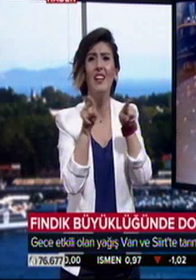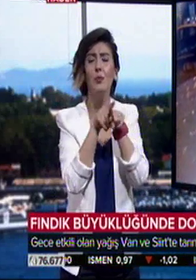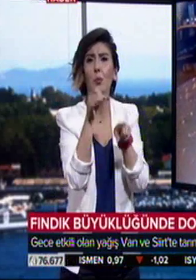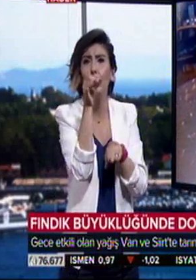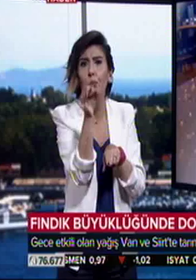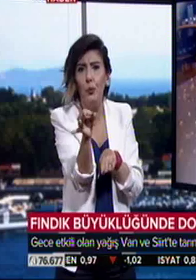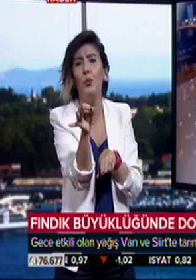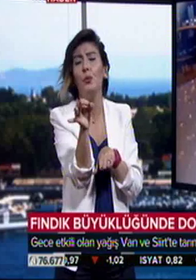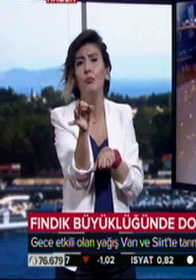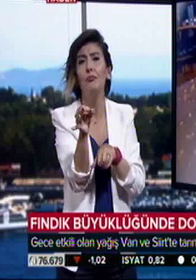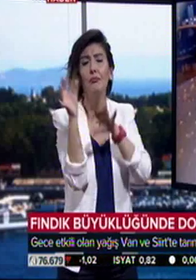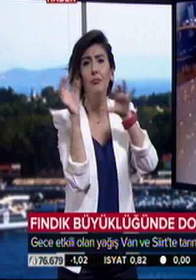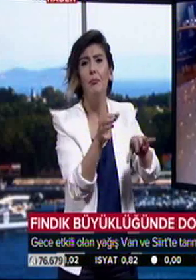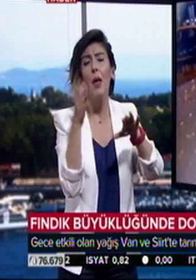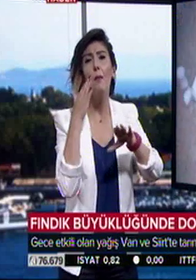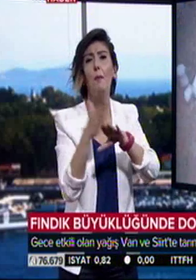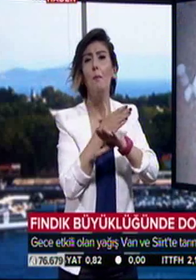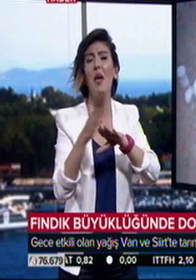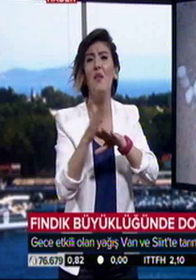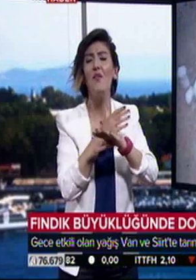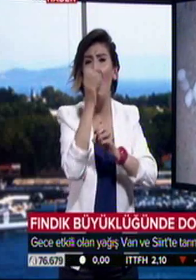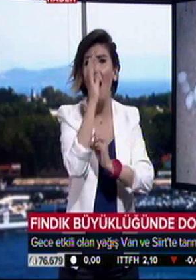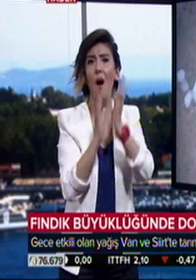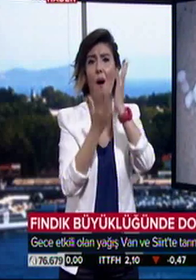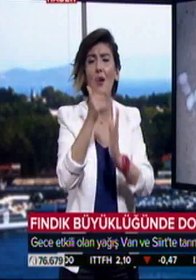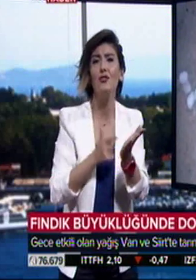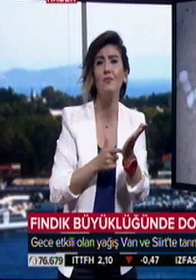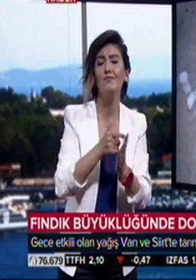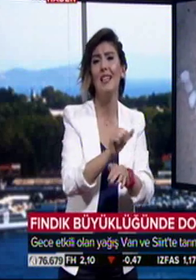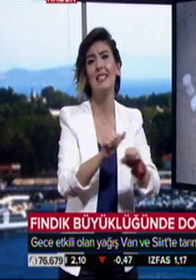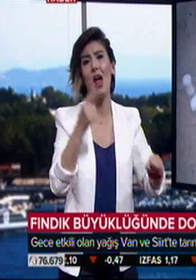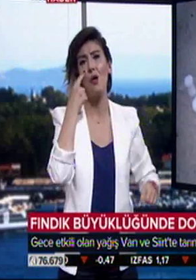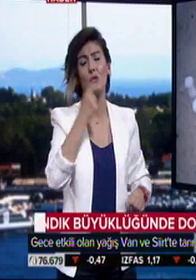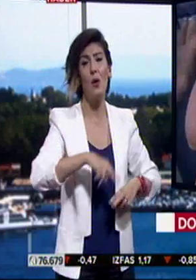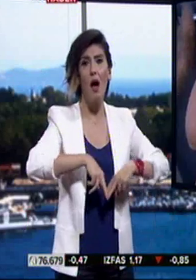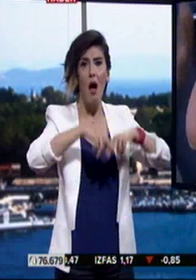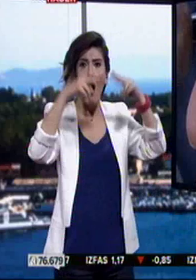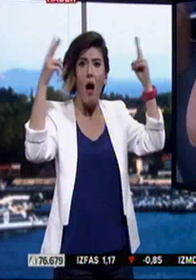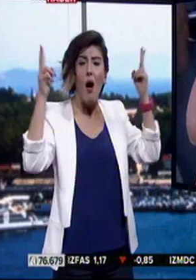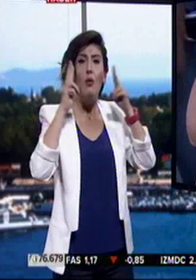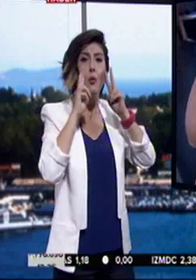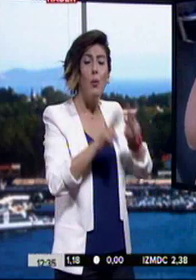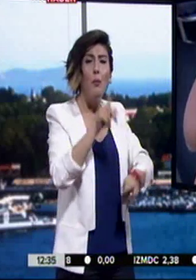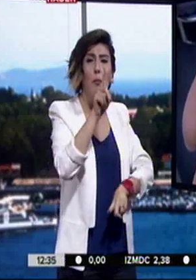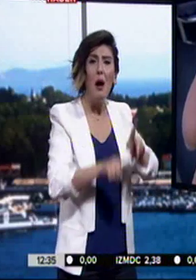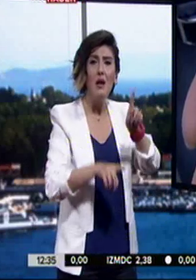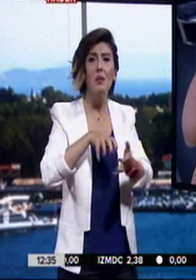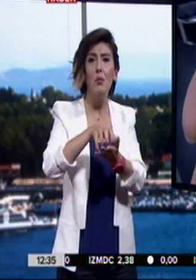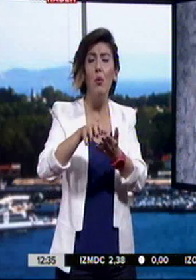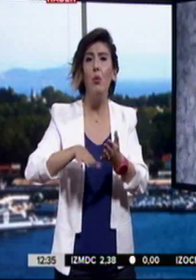yüzünden meyve ağaçları ve ekili alanlar büyük zarar gördü. Günü ağardığında bazı bölgelerde dolu birikintilerinin